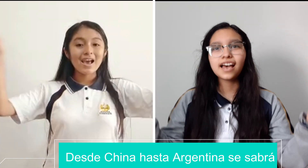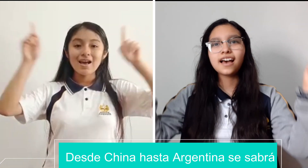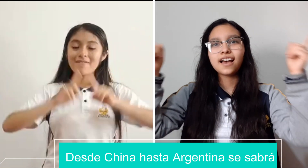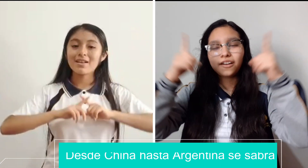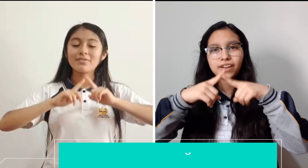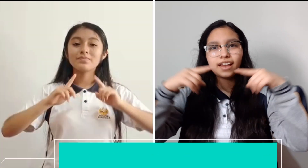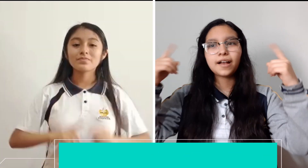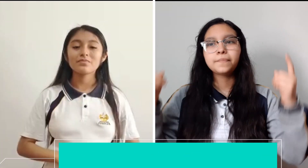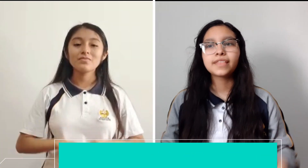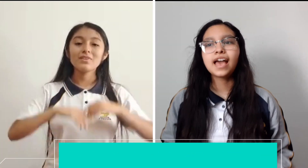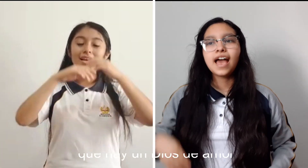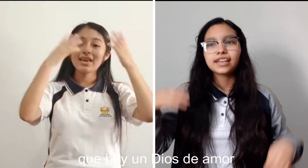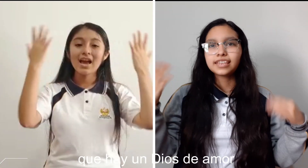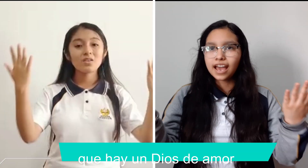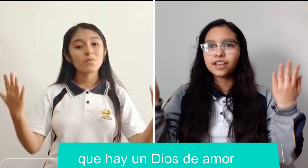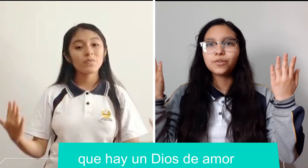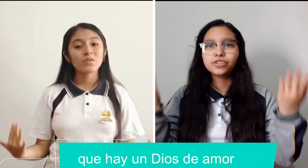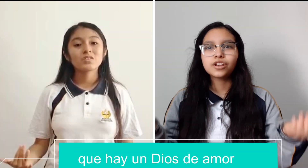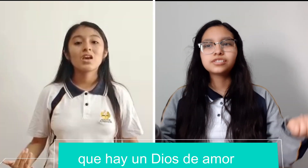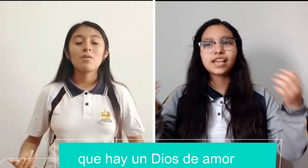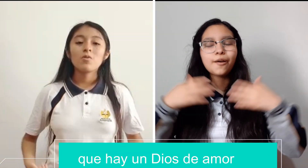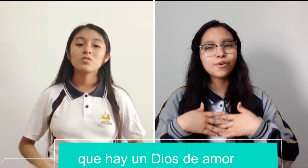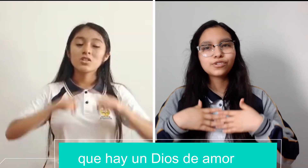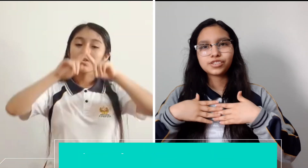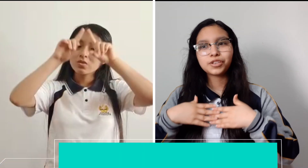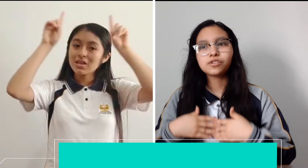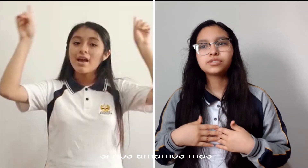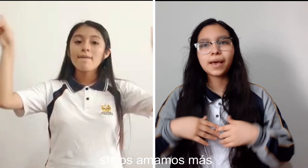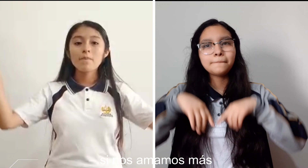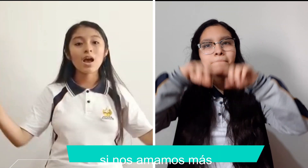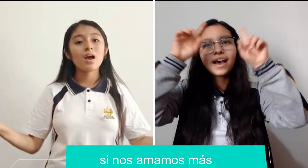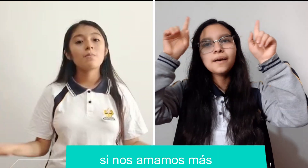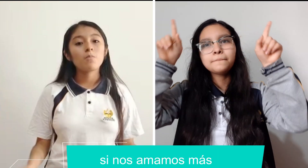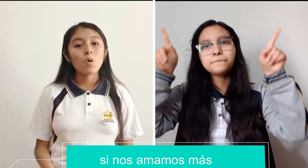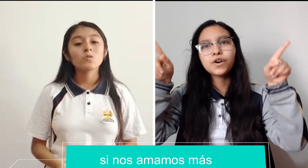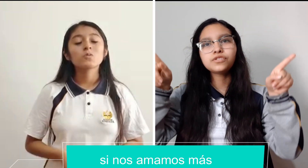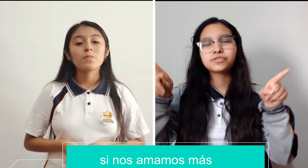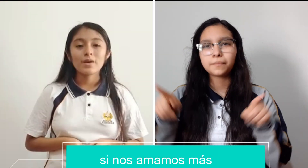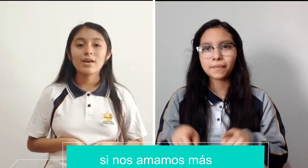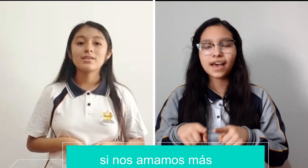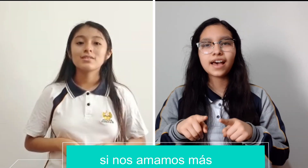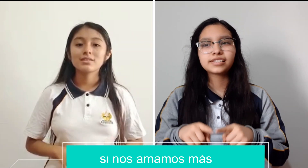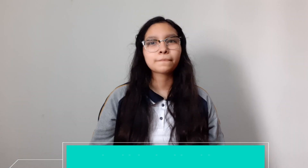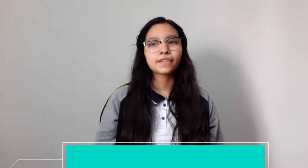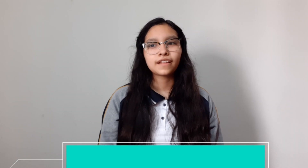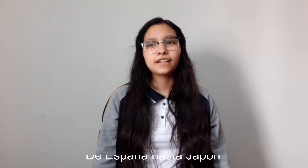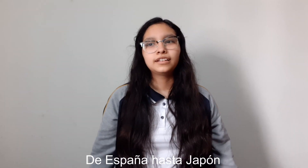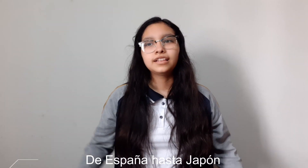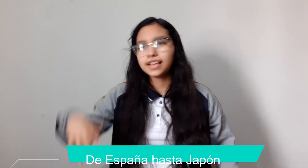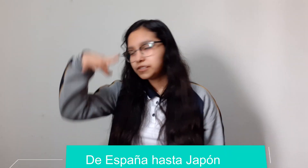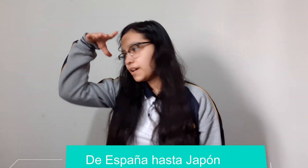sabrá Que hay un Dios de amor si nos amamos más